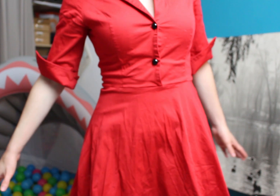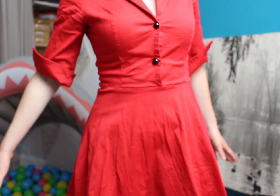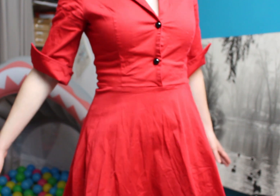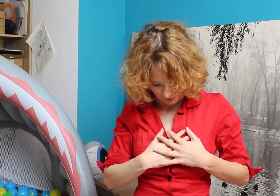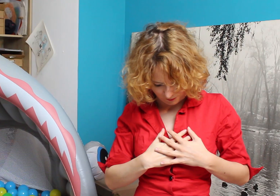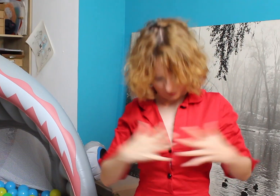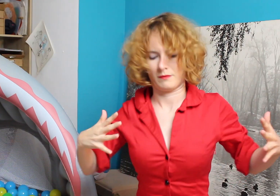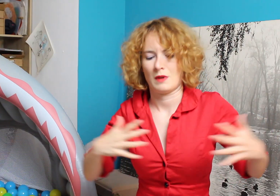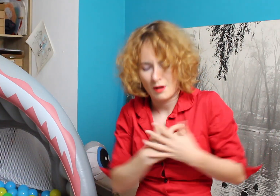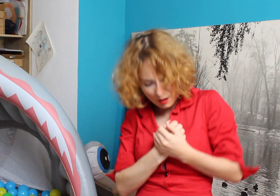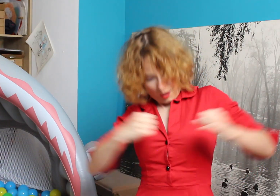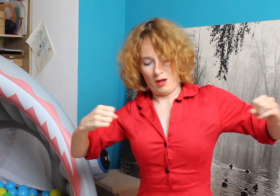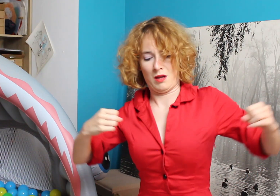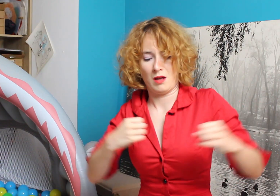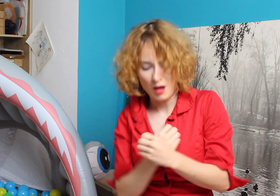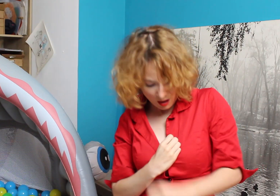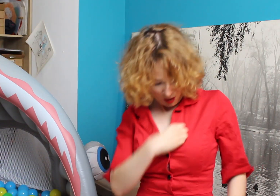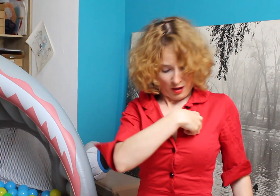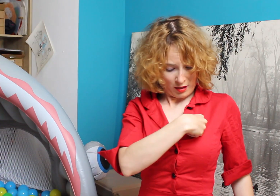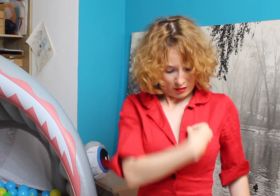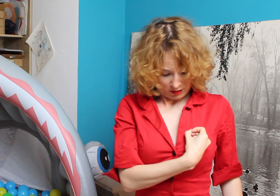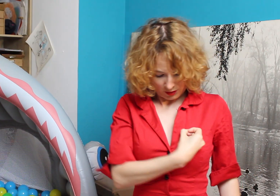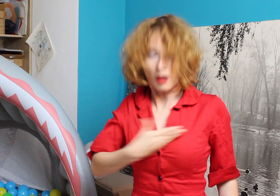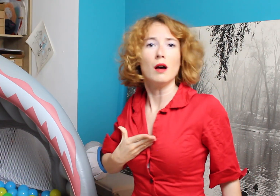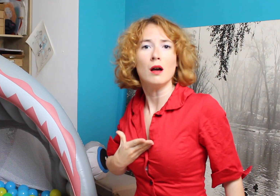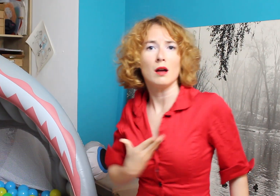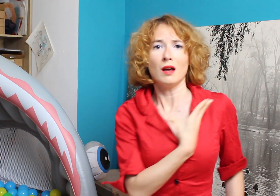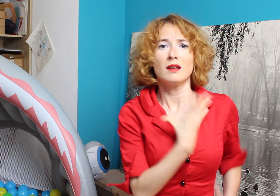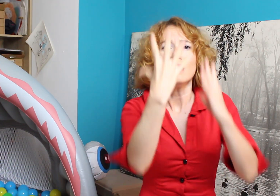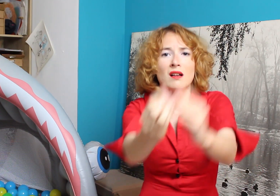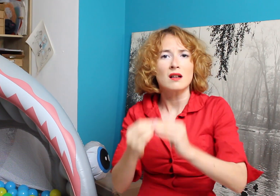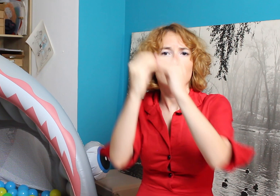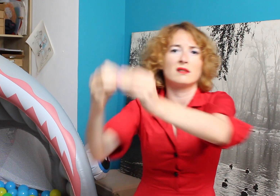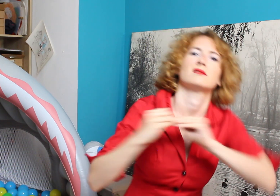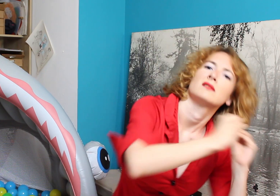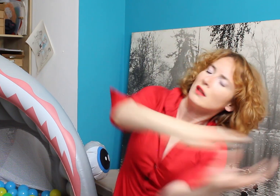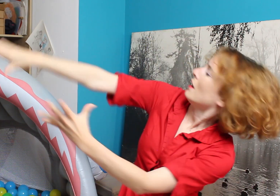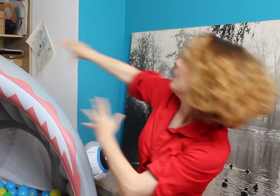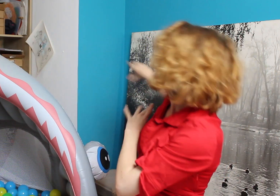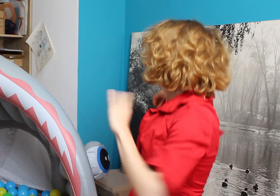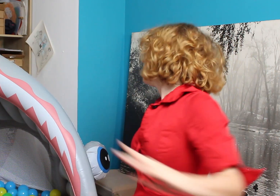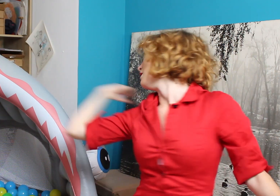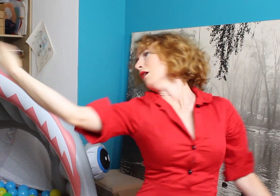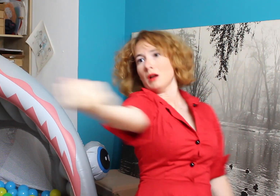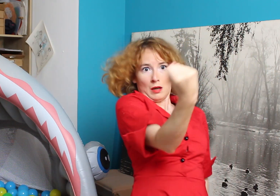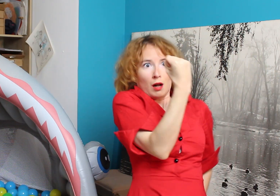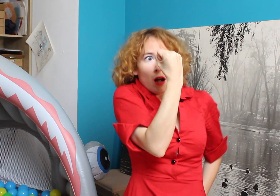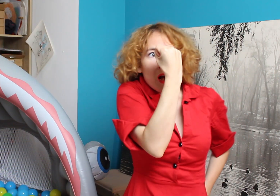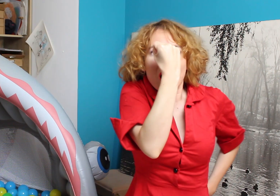Je sens des boumets de bang Agiter mon cœur blessé L'amour comme un boomerang Me revient des